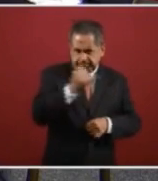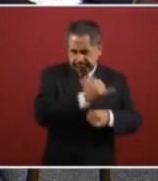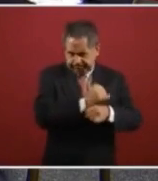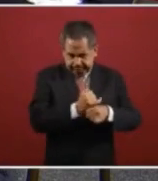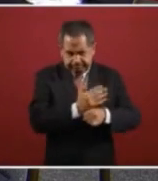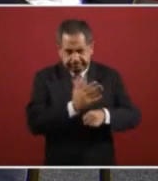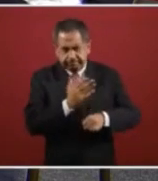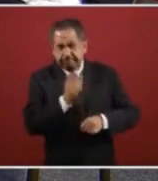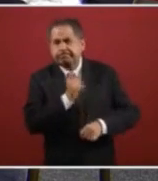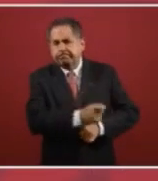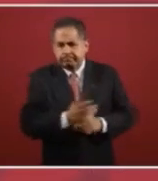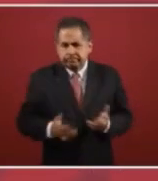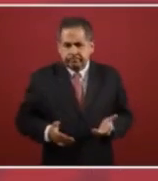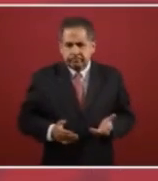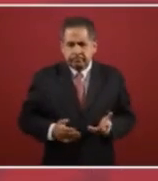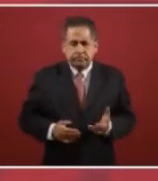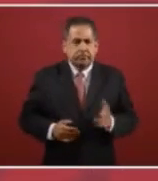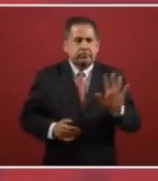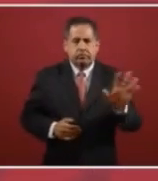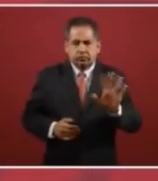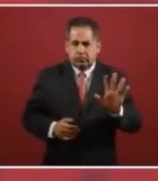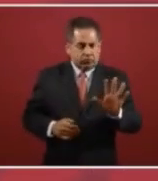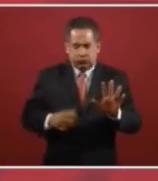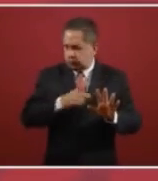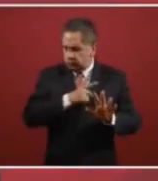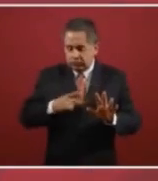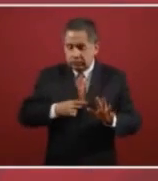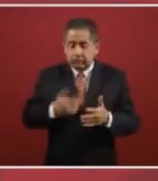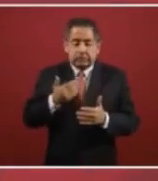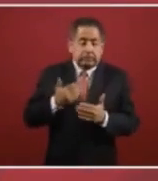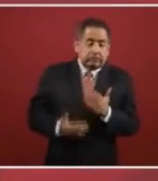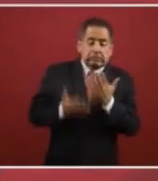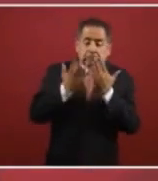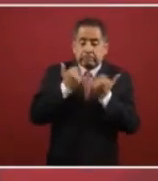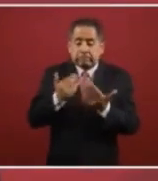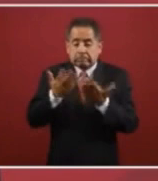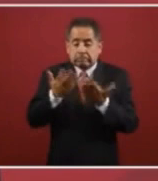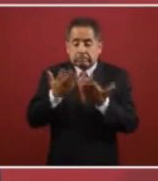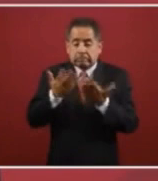exactamente y no tienen por qué faltar los medicamentos así